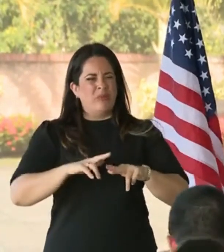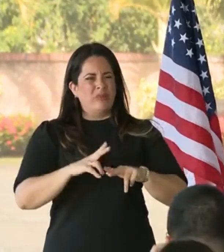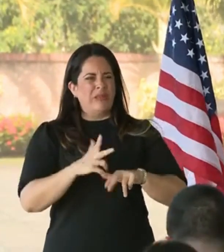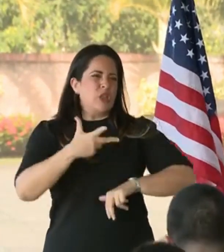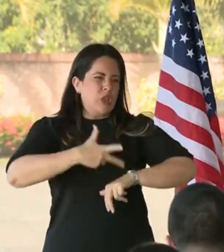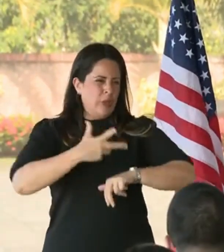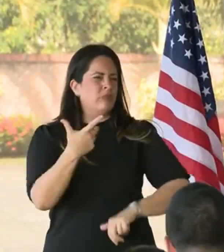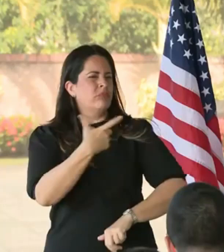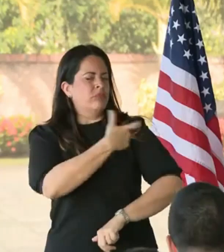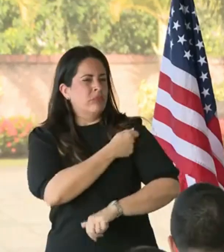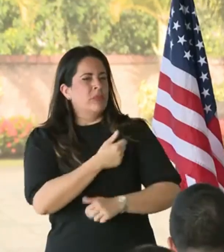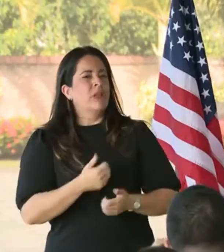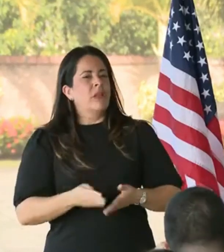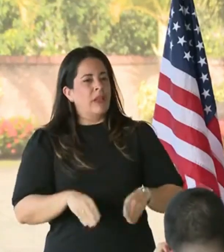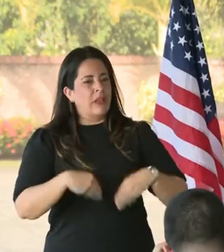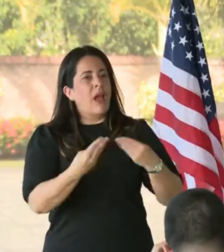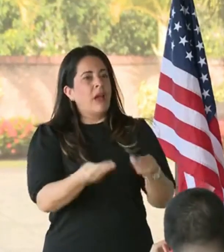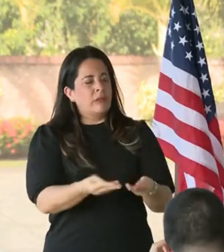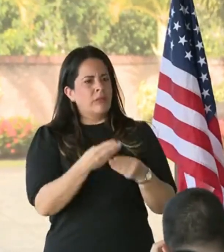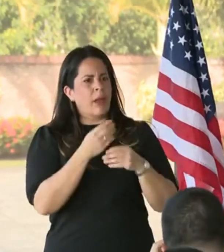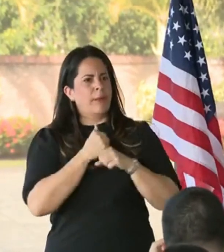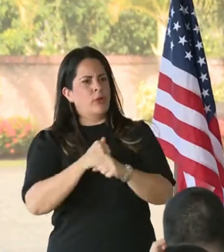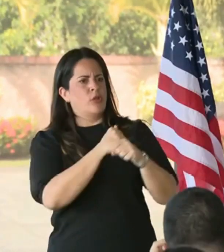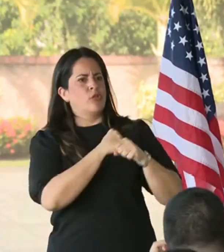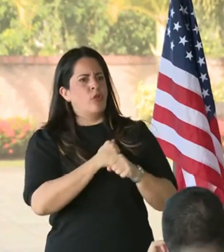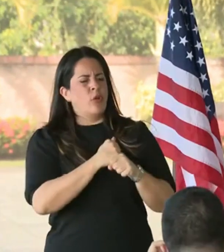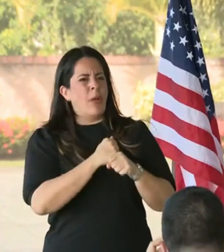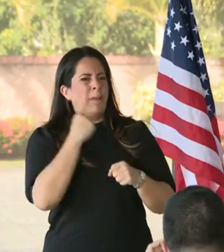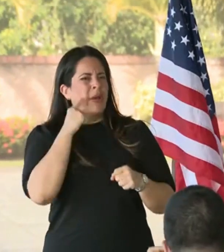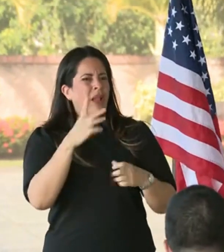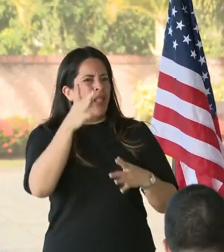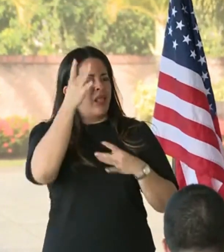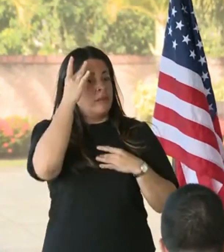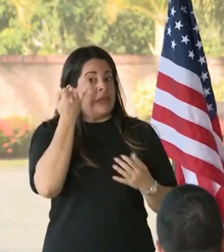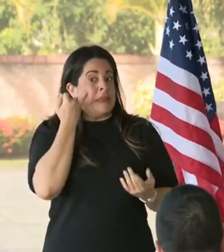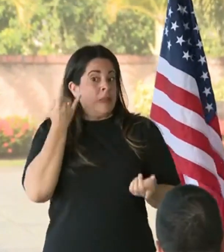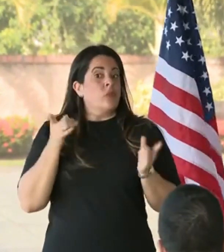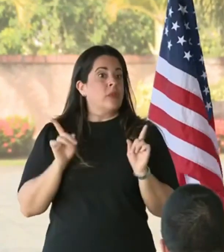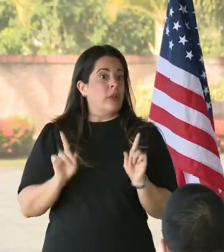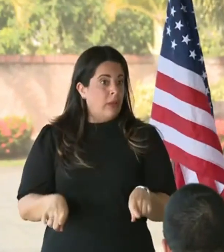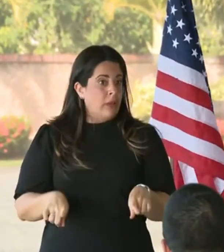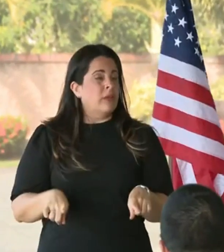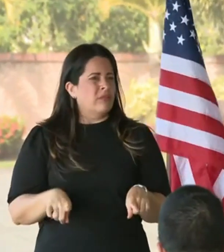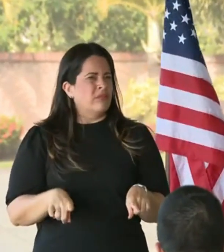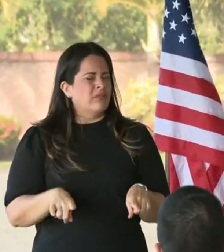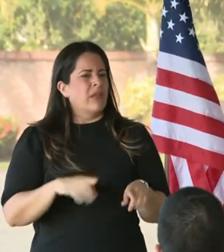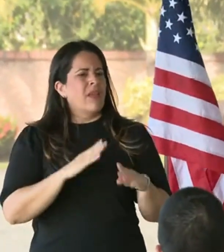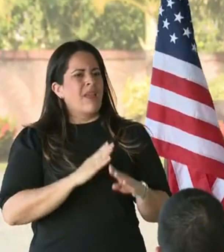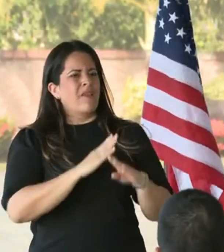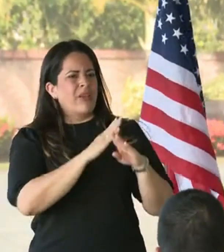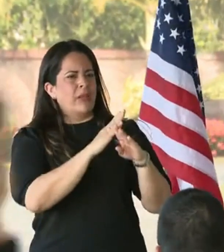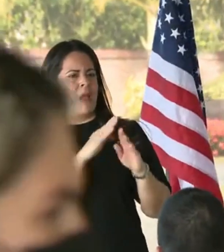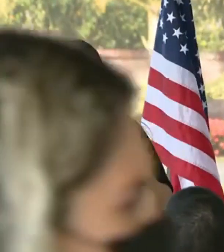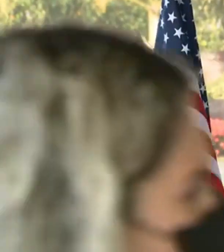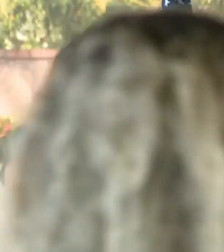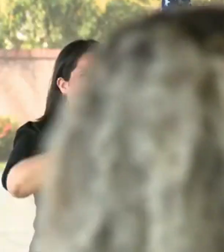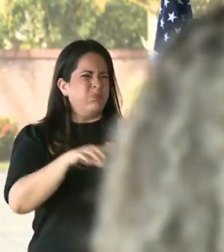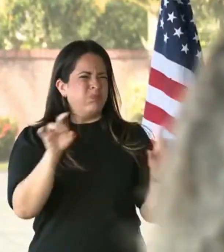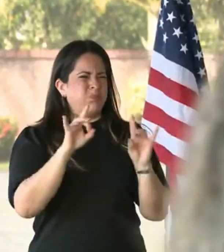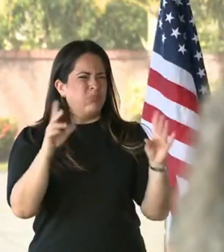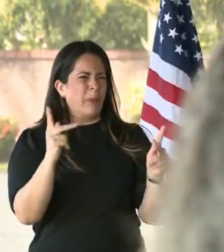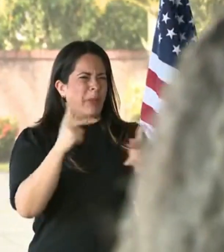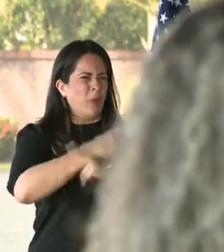sectores que deben cumplir con el mandato de vacunación de refuerzo así lo expresó el primer ejecutivo durante una